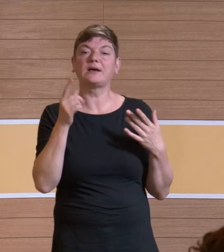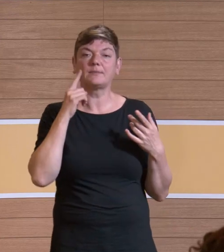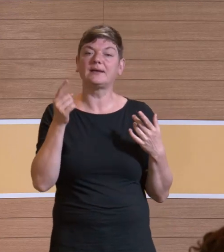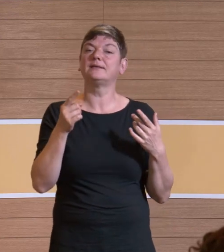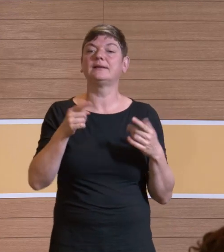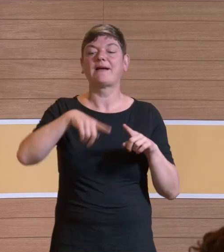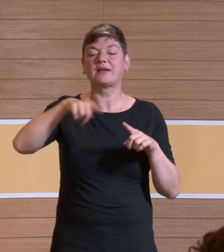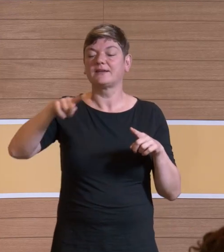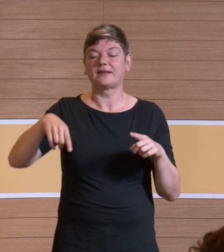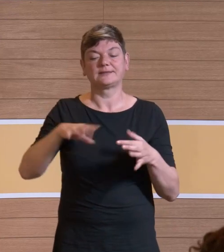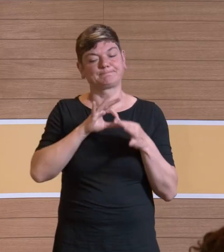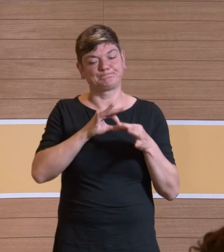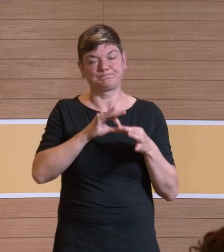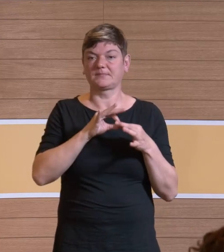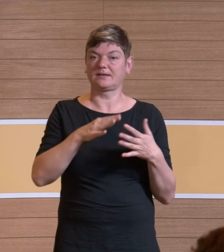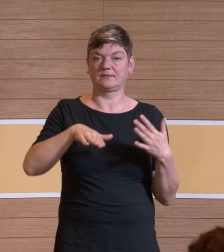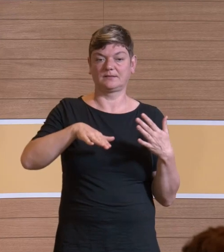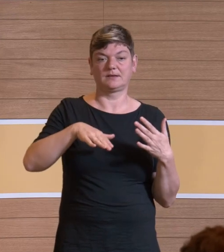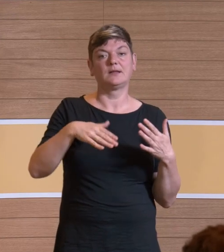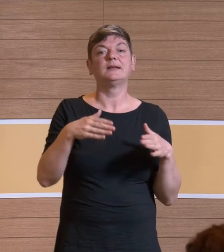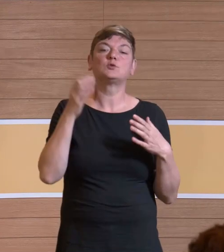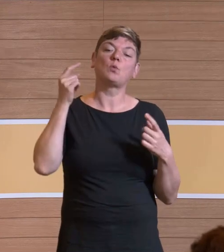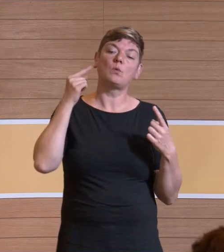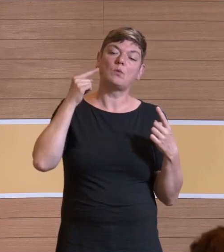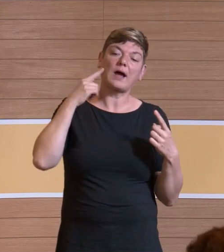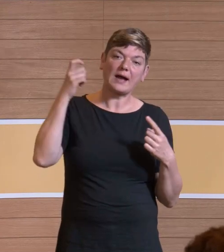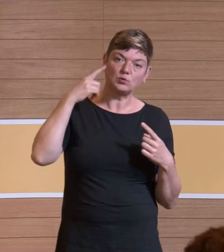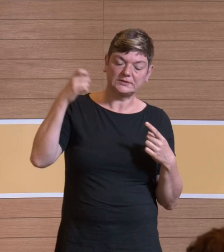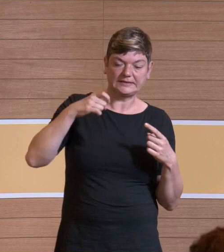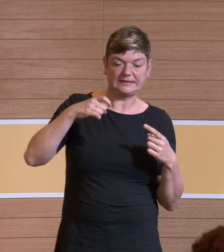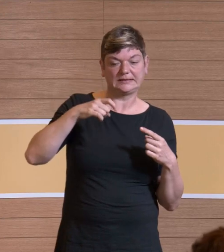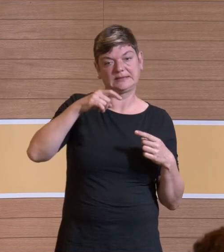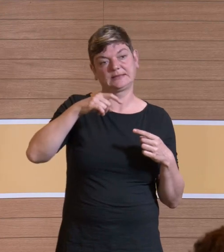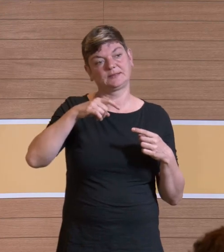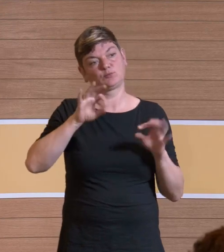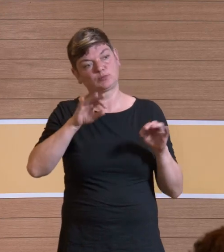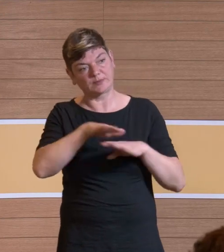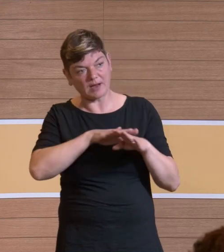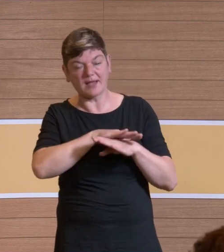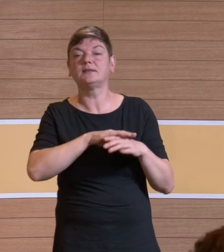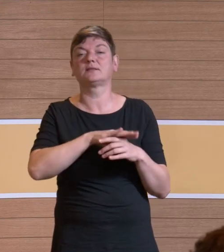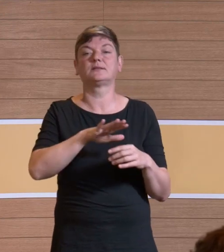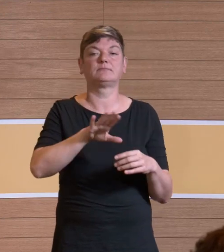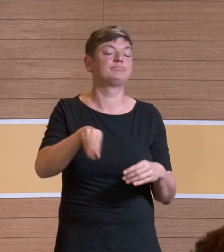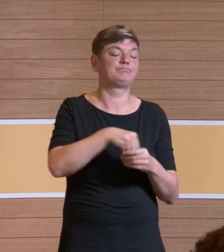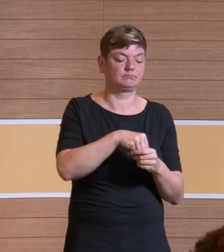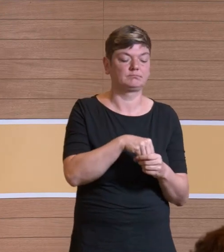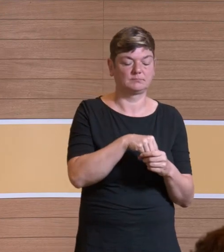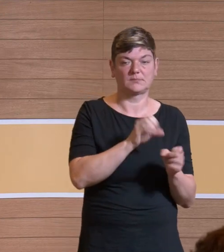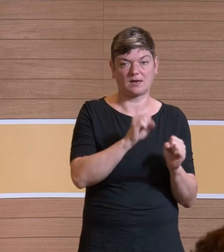eigentlich auch in dem Bereich, wo man sagen kann, solche Akustikelemente, das passte schon zusammen.